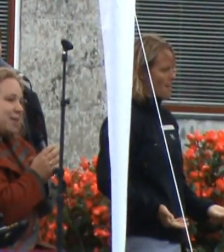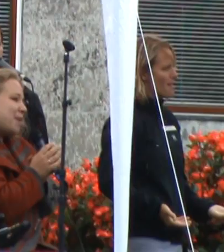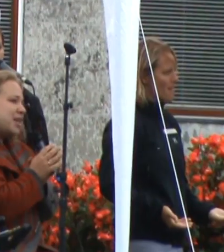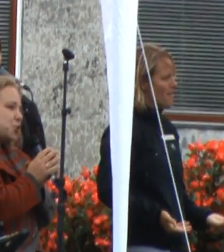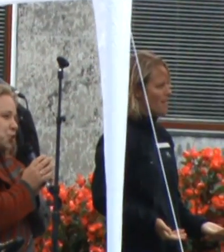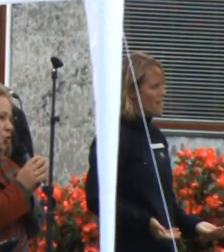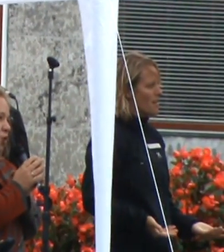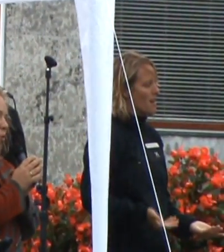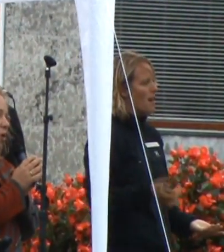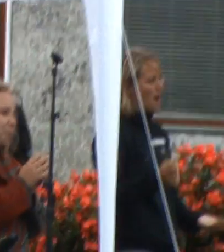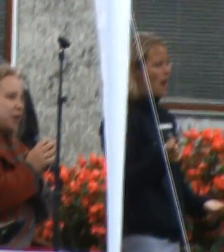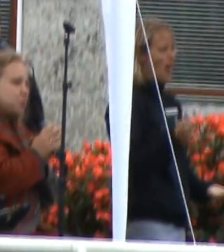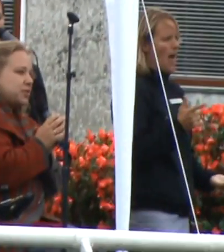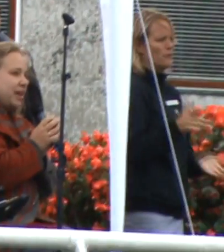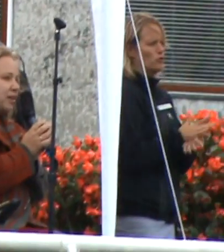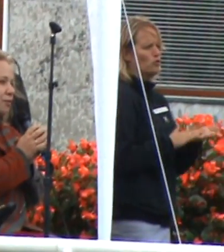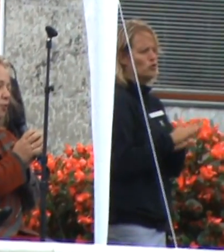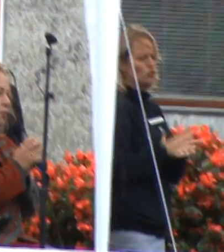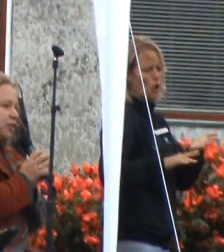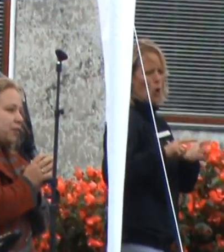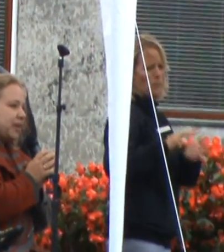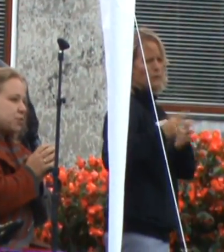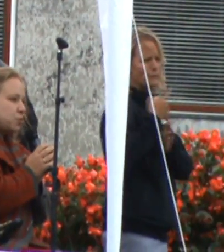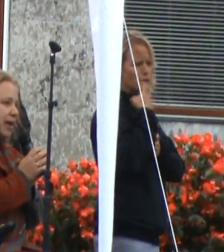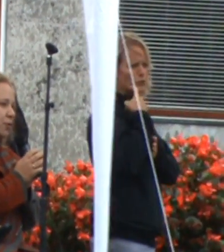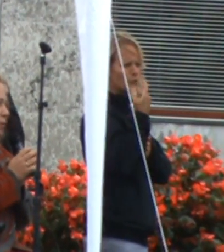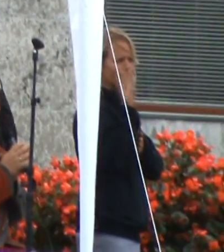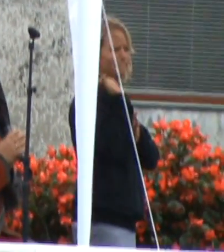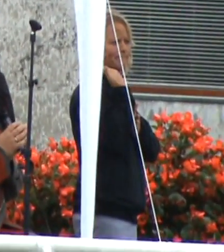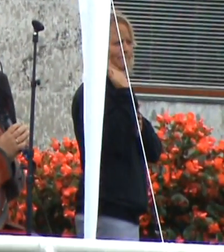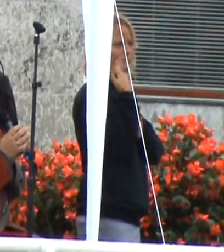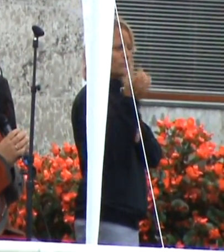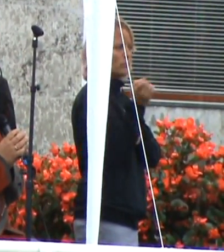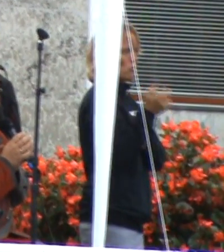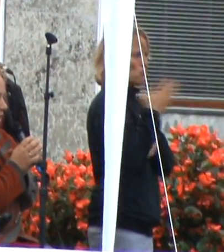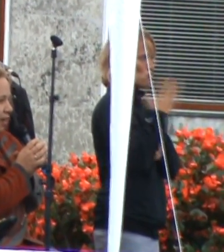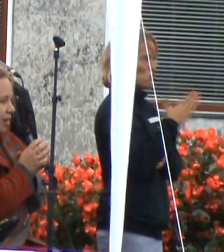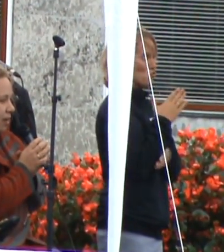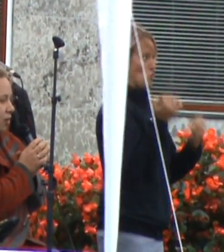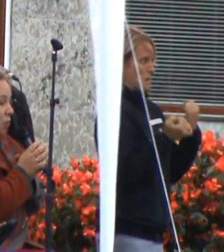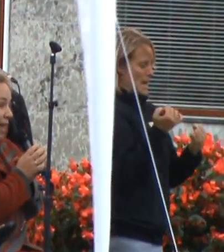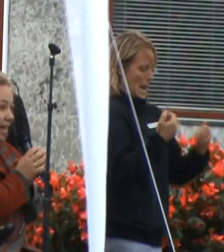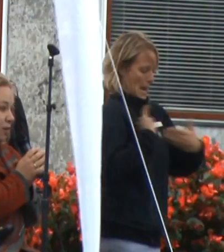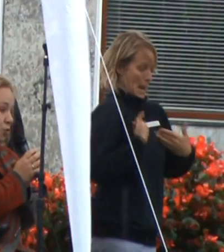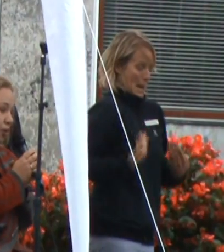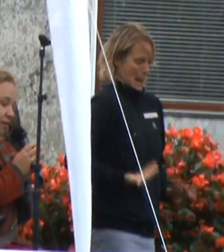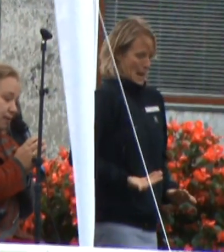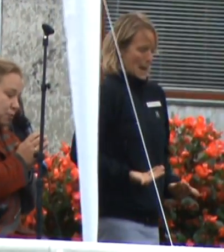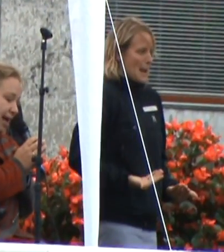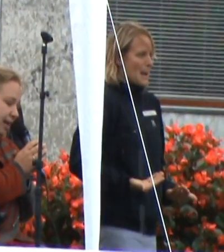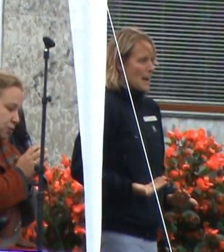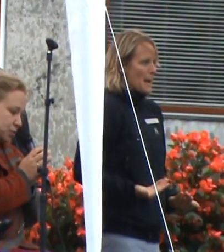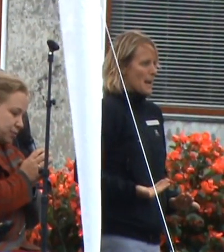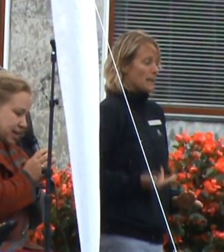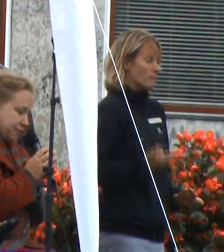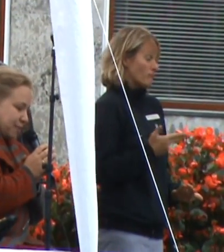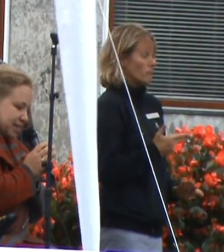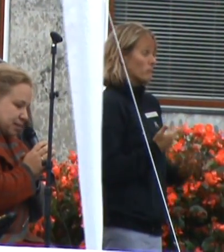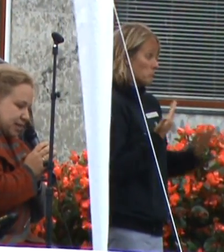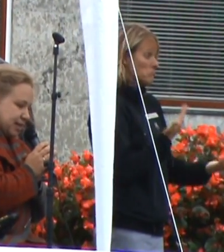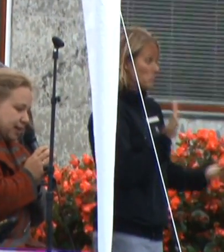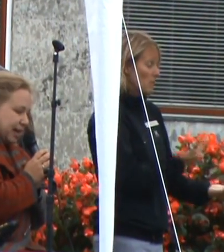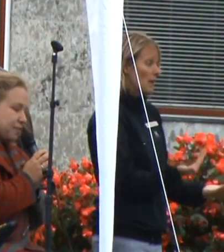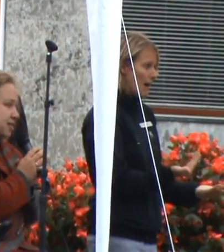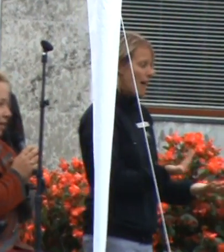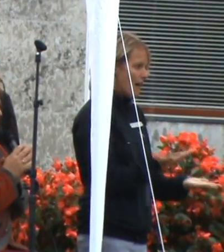Jeg havde en meget sjov oplevelse her, hvor jeg skulle have en bil. Og nu har jeg jo, som sagt,